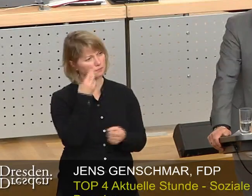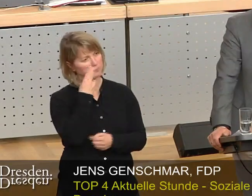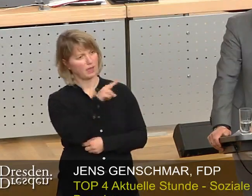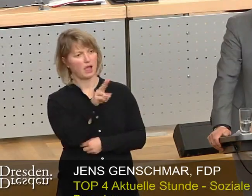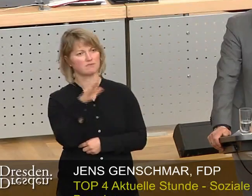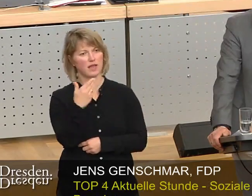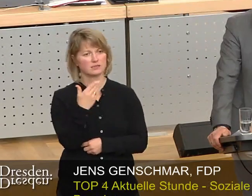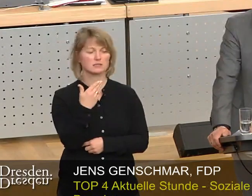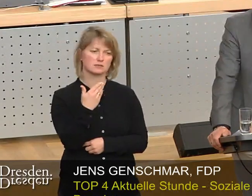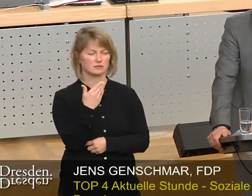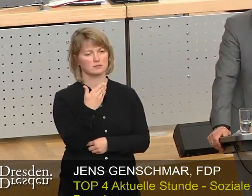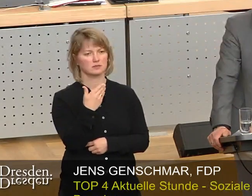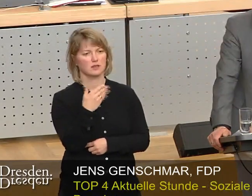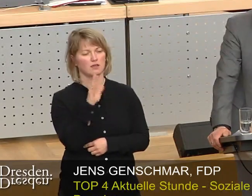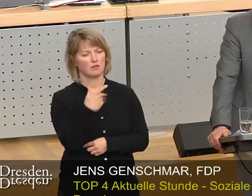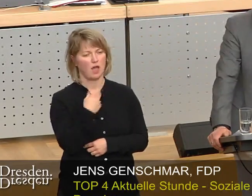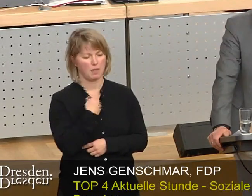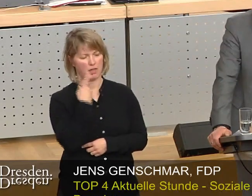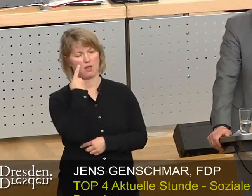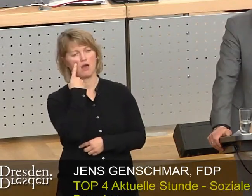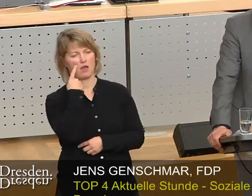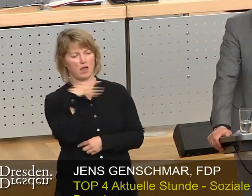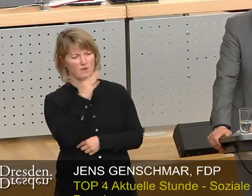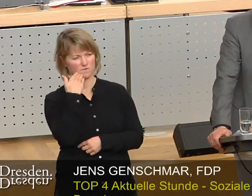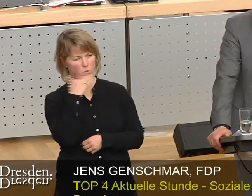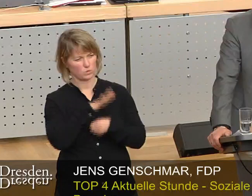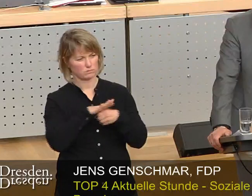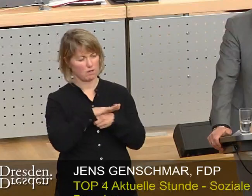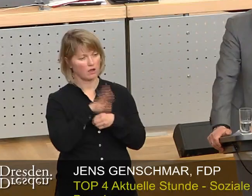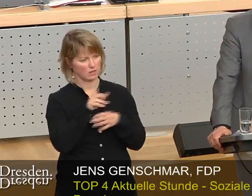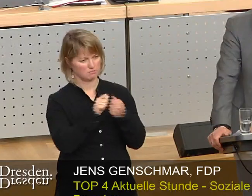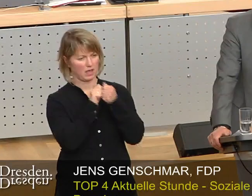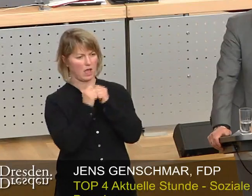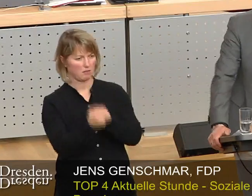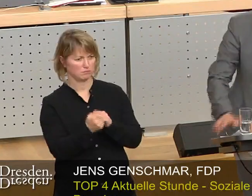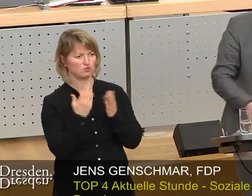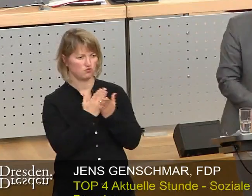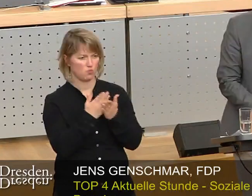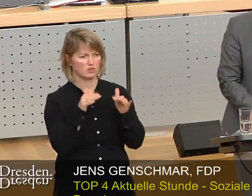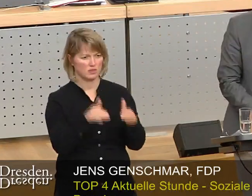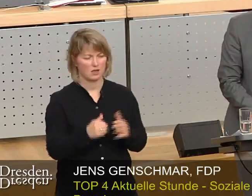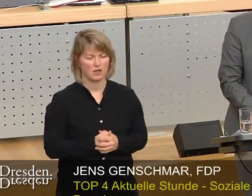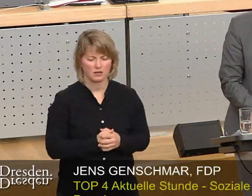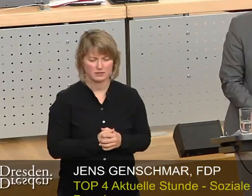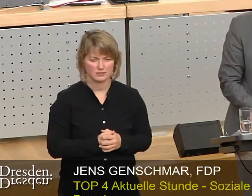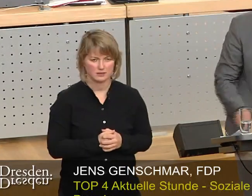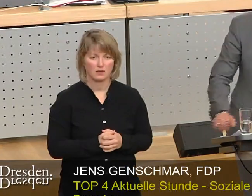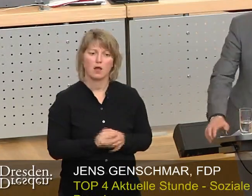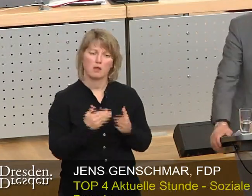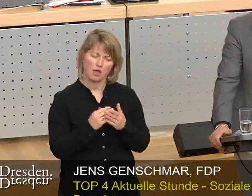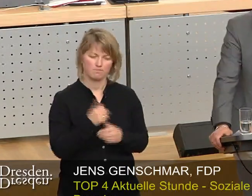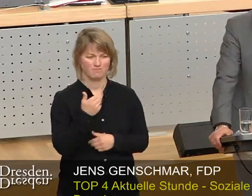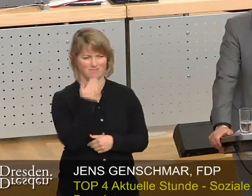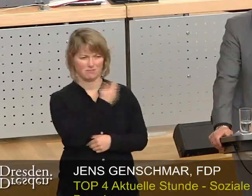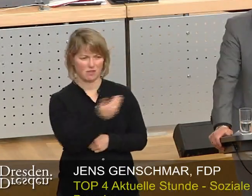einem getrüben rot-grünen Brille, dass sich gerade im Wohnungsmarkt viel bewegt. Hierfür besonderer Dank an